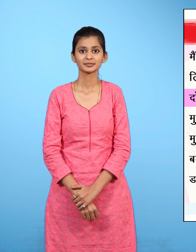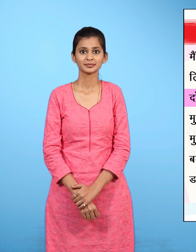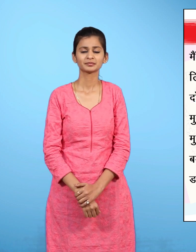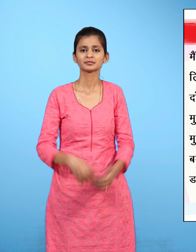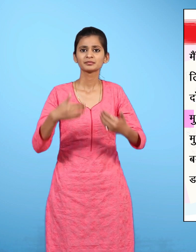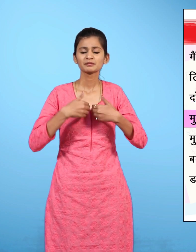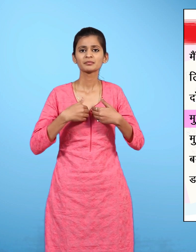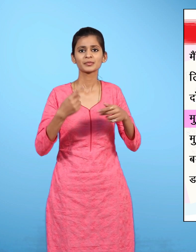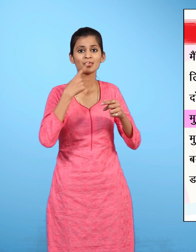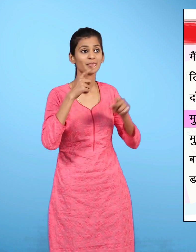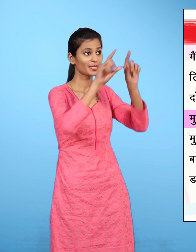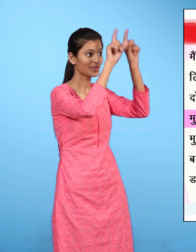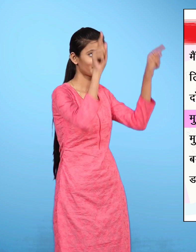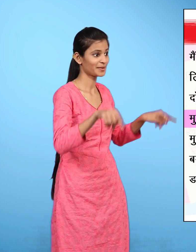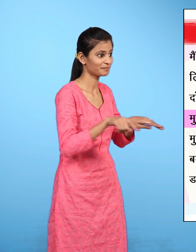मुझे पत्र पेटी में डाला